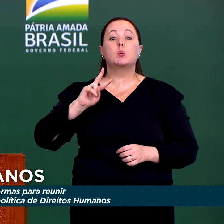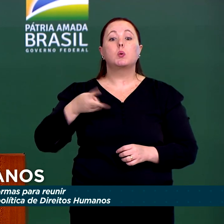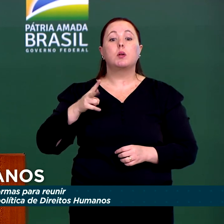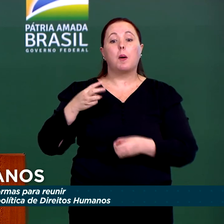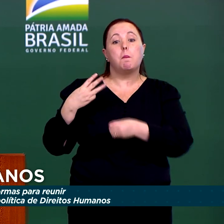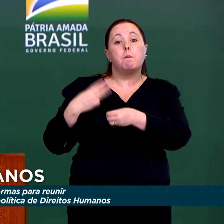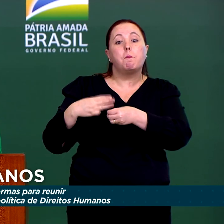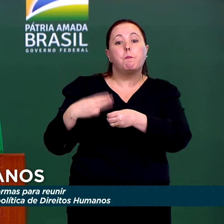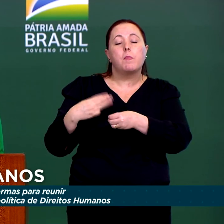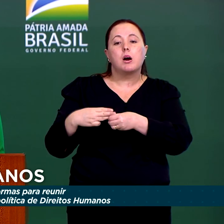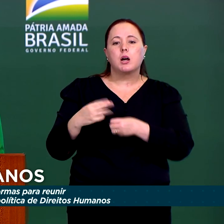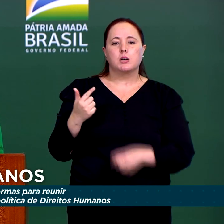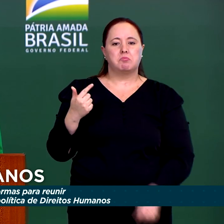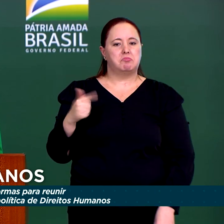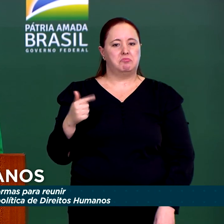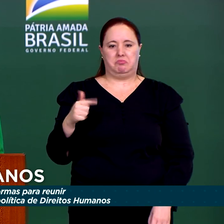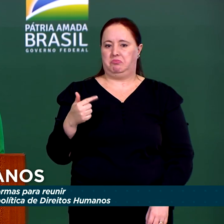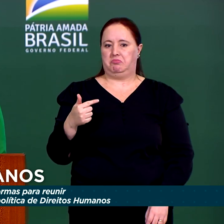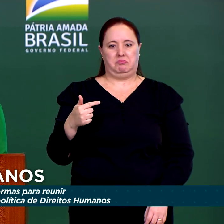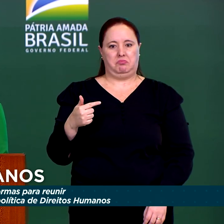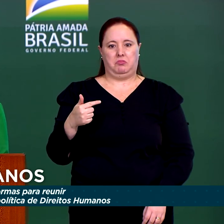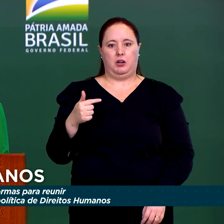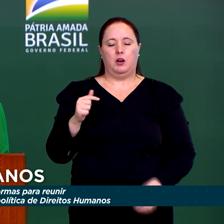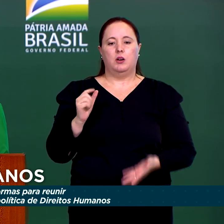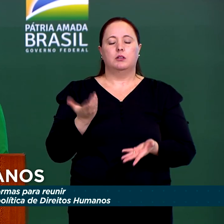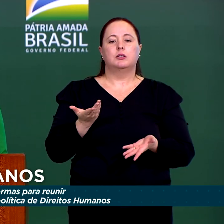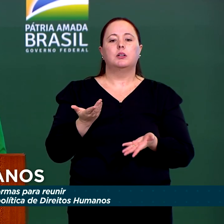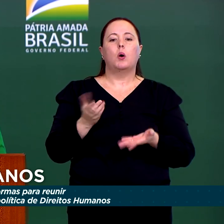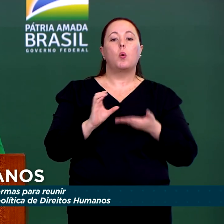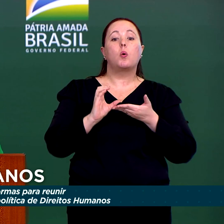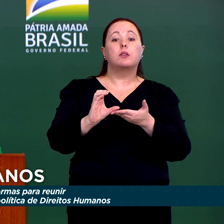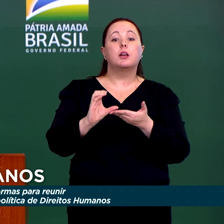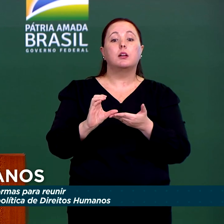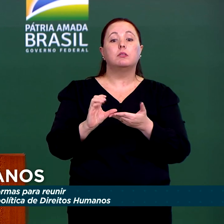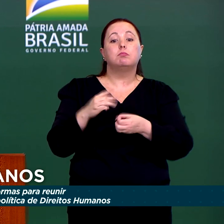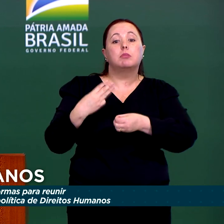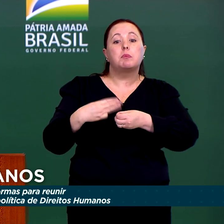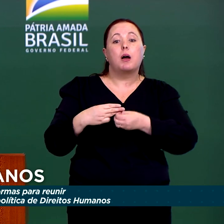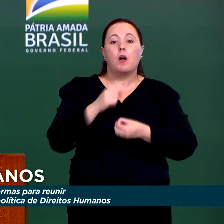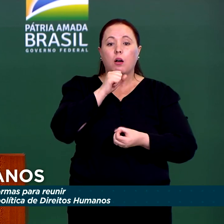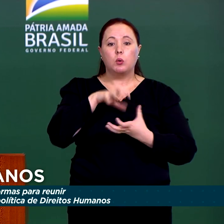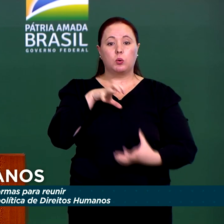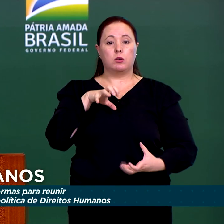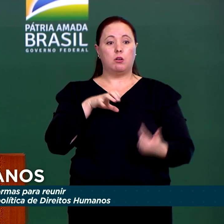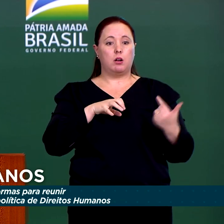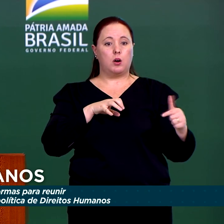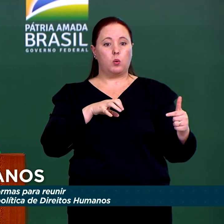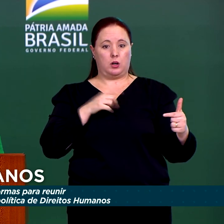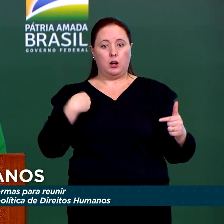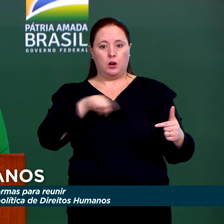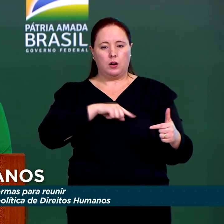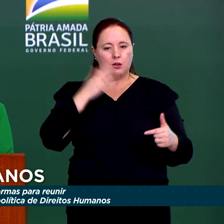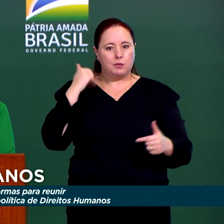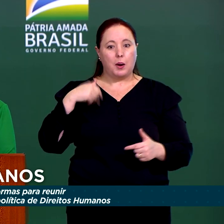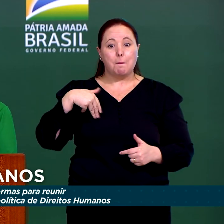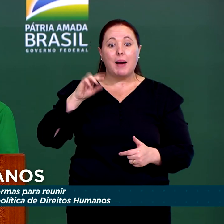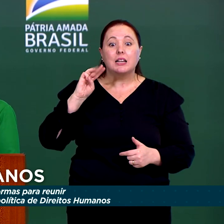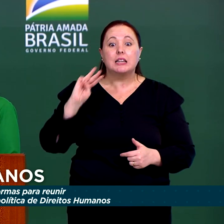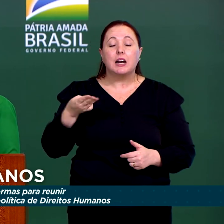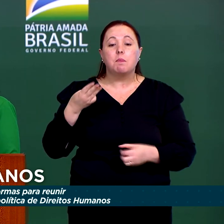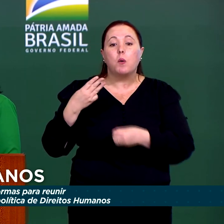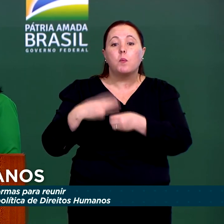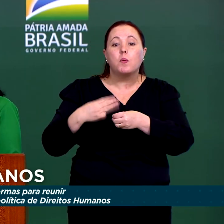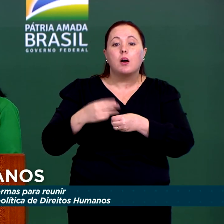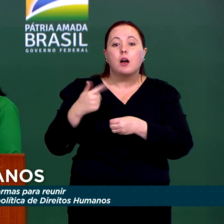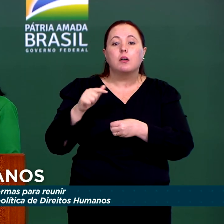municípios que não têm o Conselho Municipal do Idoso. E sabemos que mais de três mil municípios